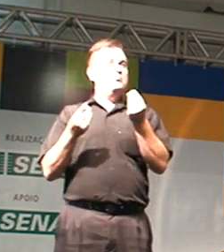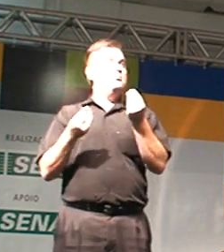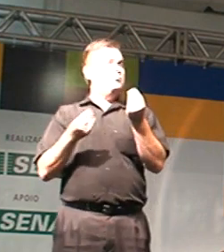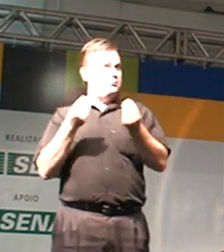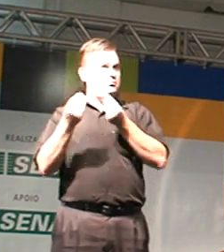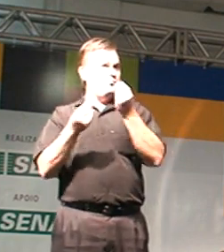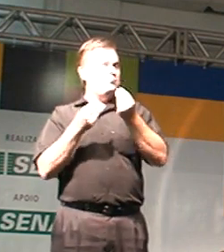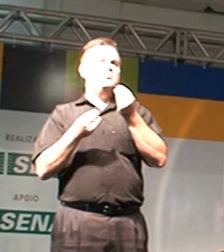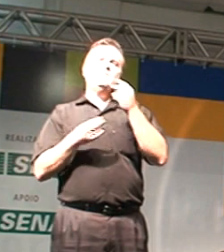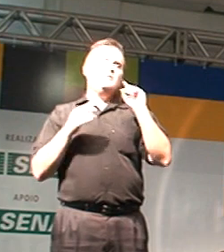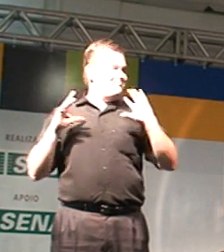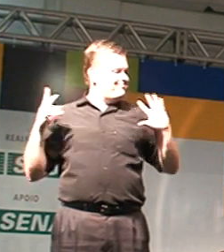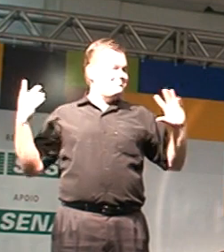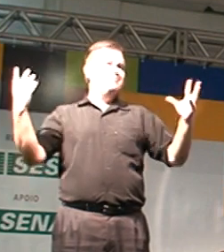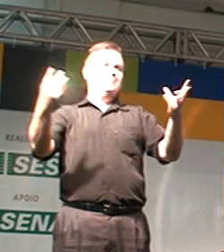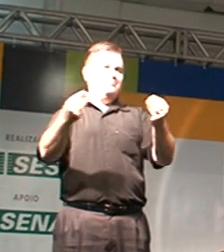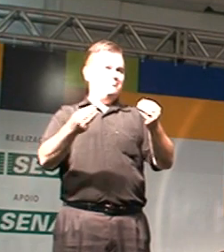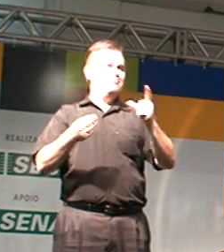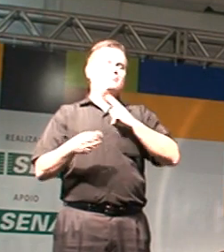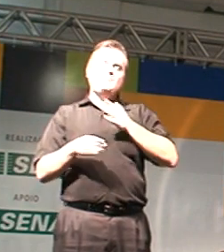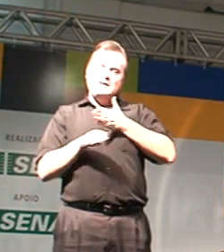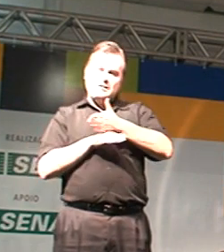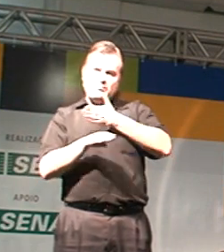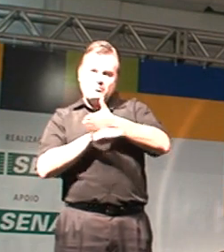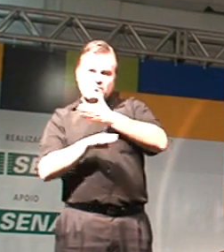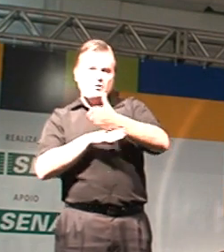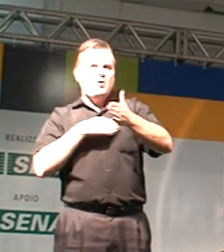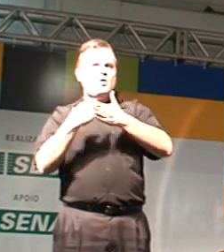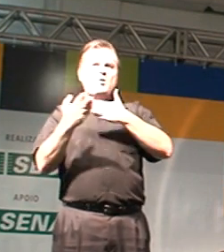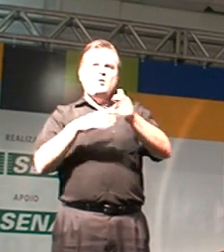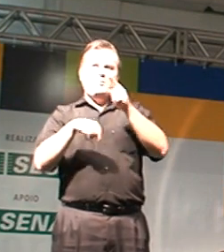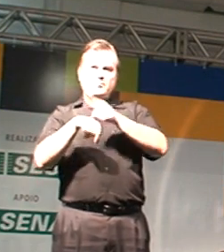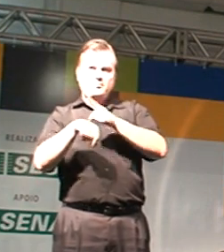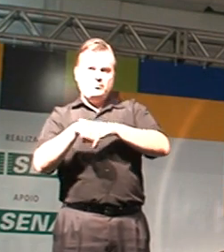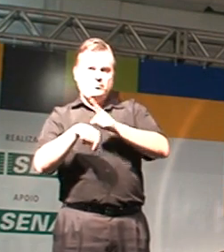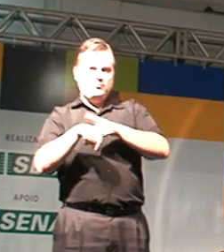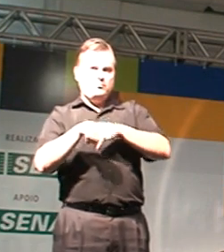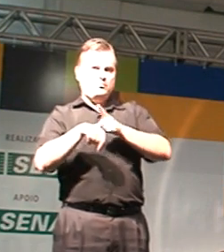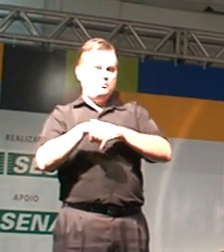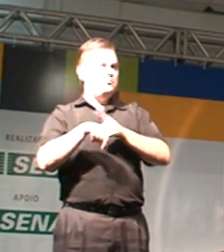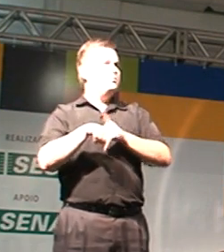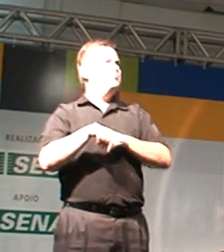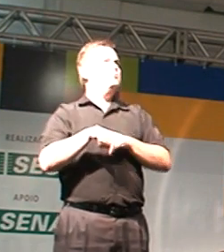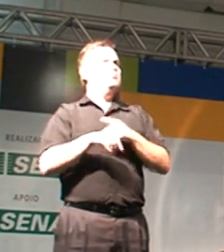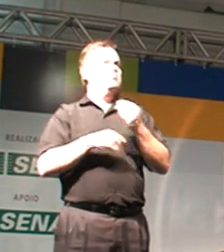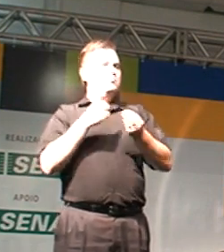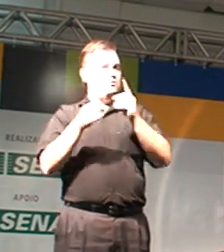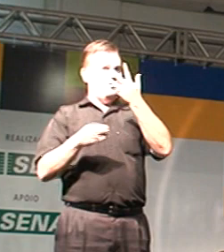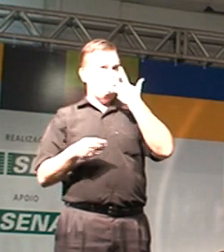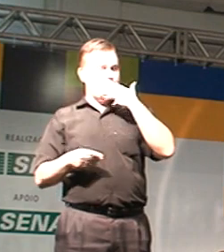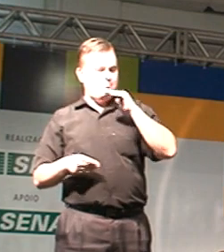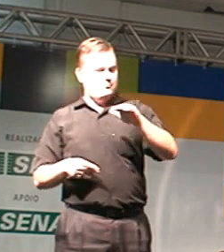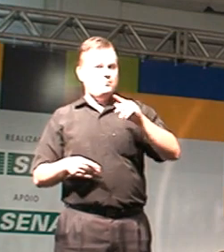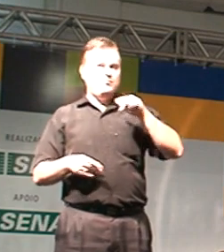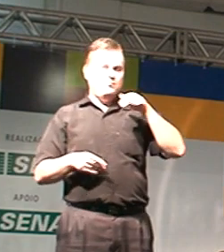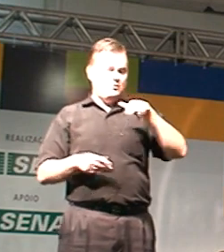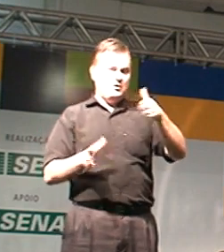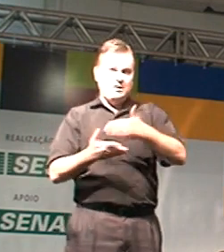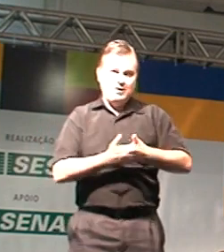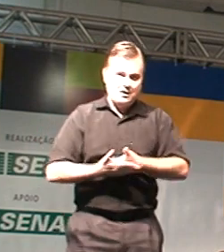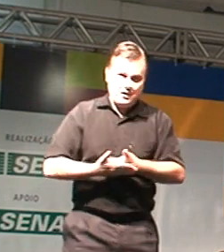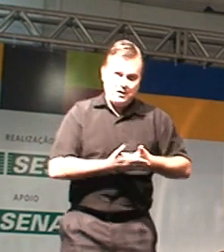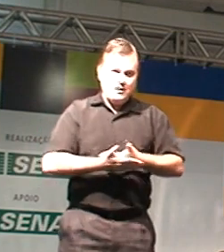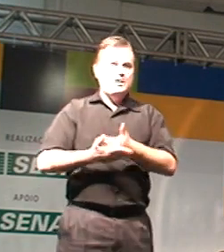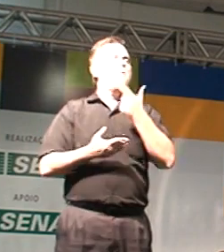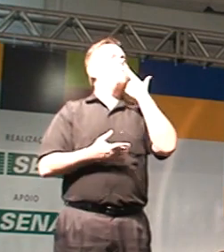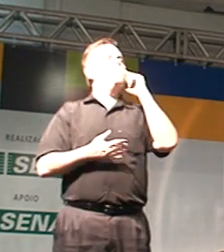gente, é para todos nós. A questão da sensibilidade, em algum momento da vida, já te pegou. Quando você era criança, você andou no carrinho de bebê, que o pai,